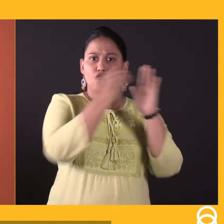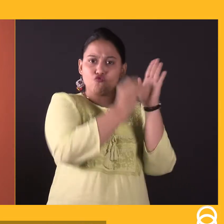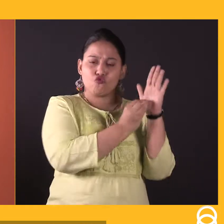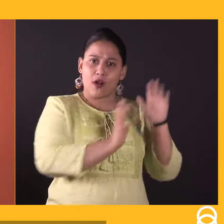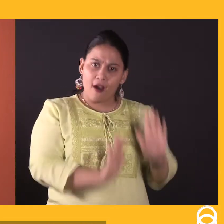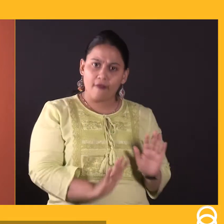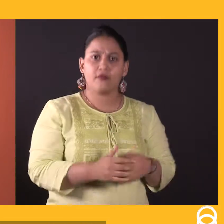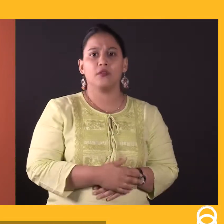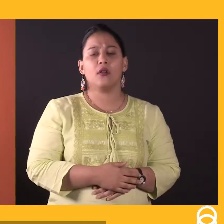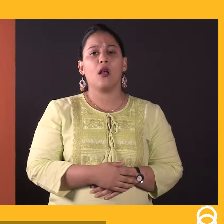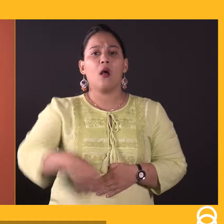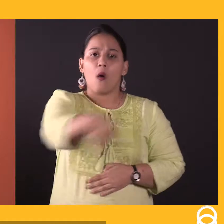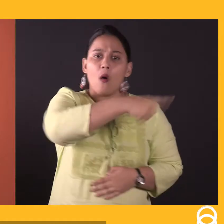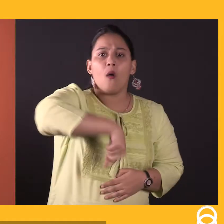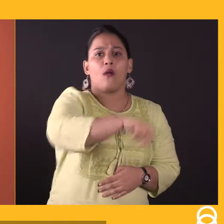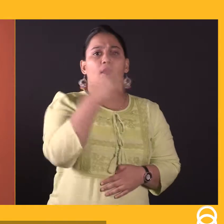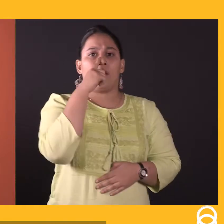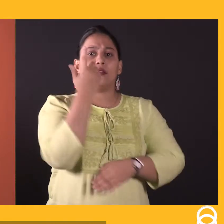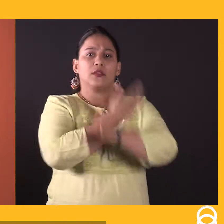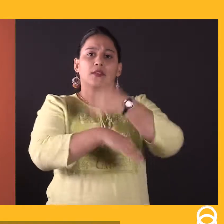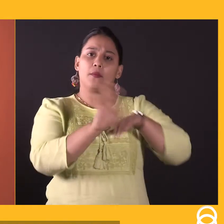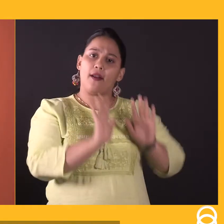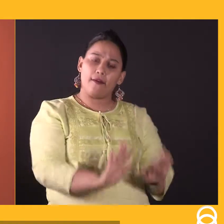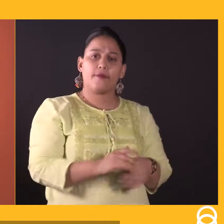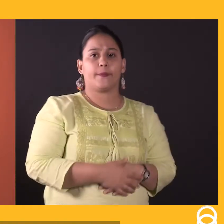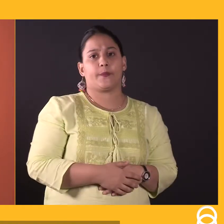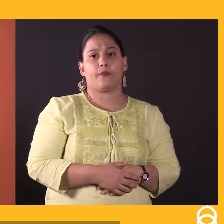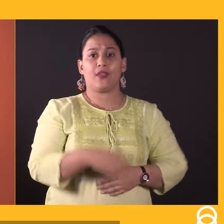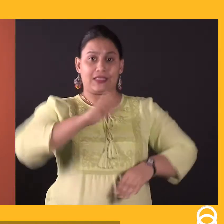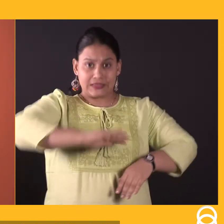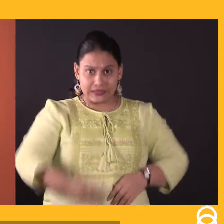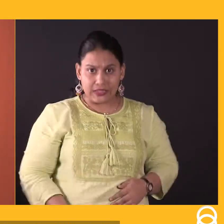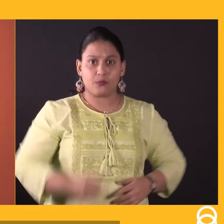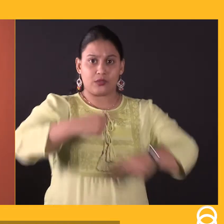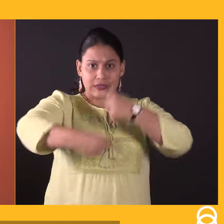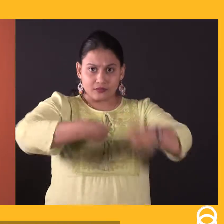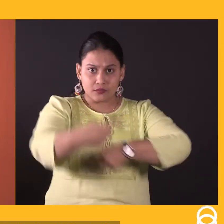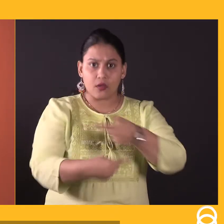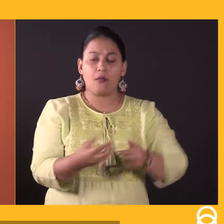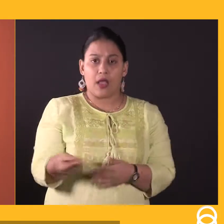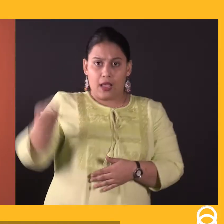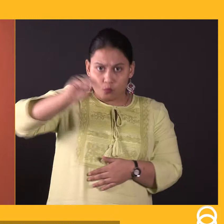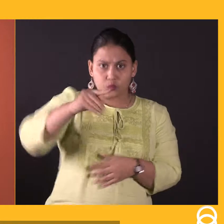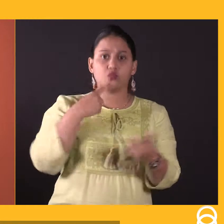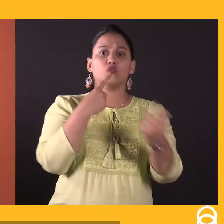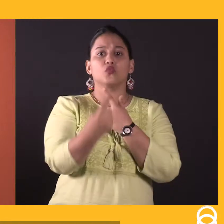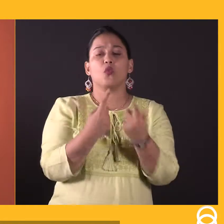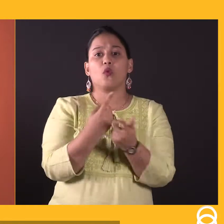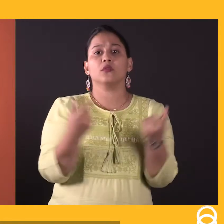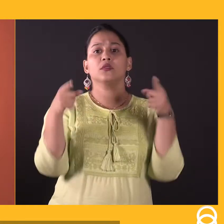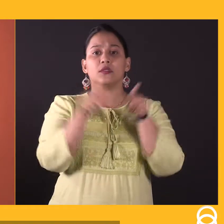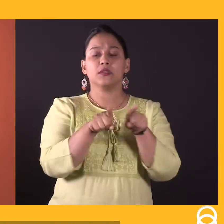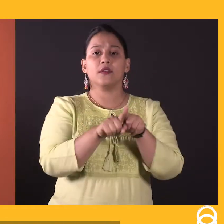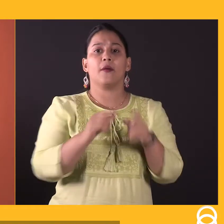वो सारी विकलांग महिलाओं के लिए हुँगे अब प्रजनल स्वास के अंदर अधिकतर अगर हम बात करें तो